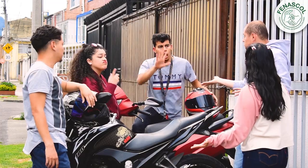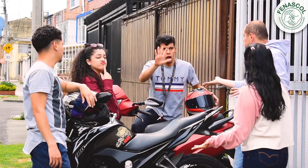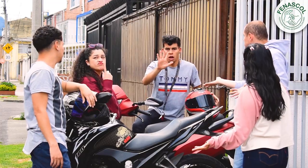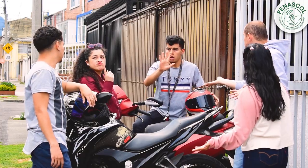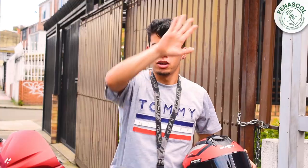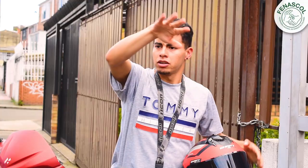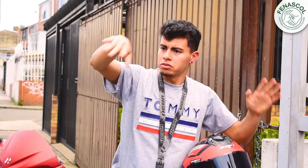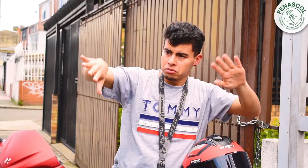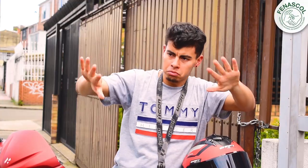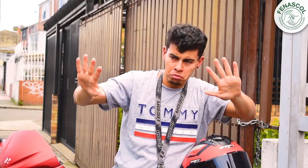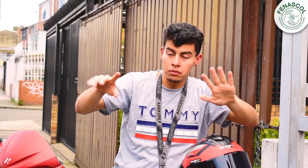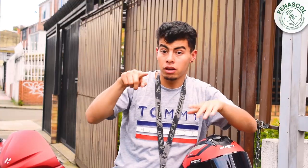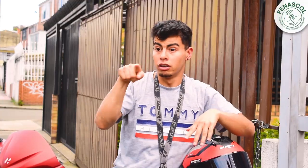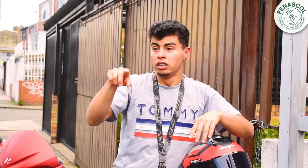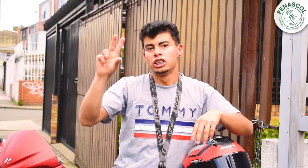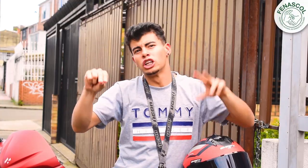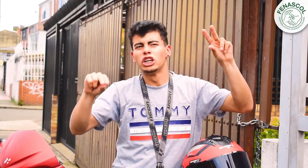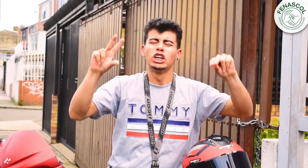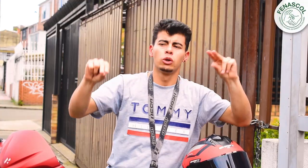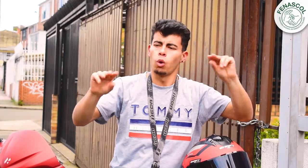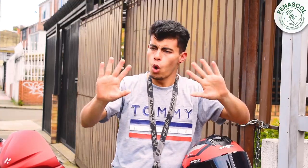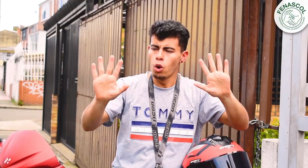Pues no descartemos las propuestas.